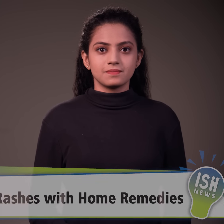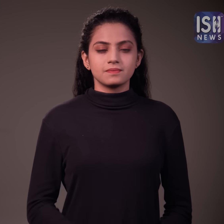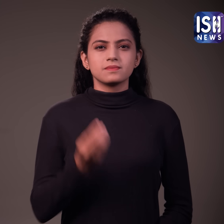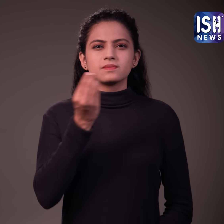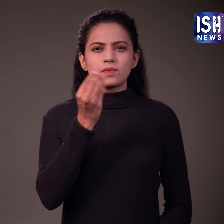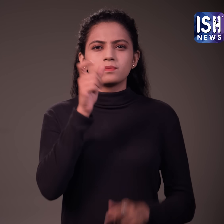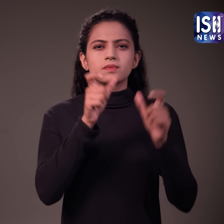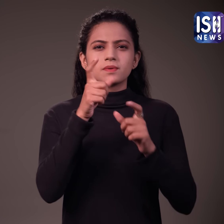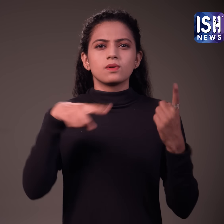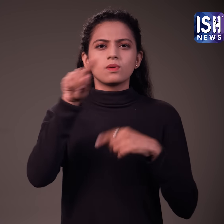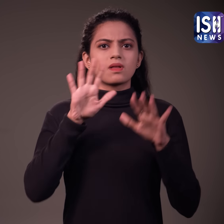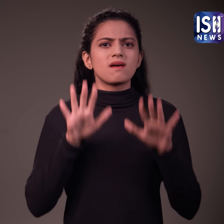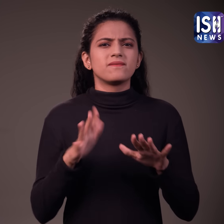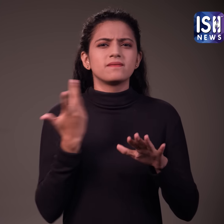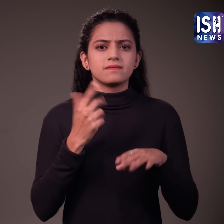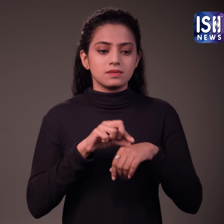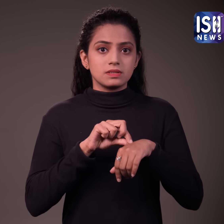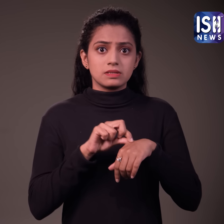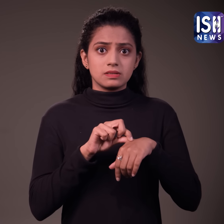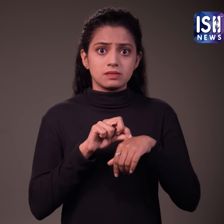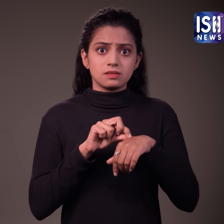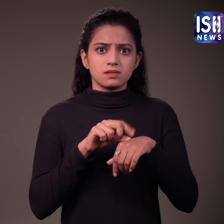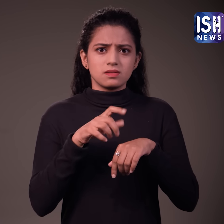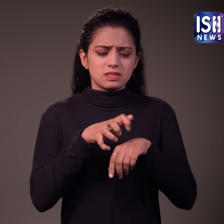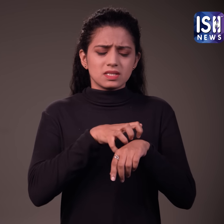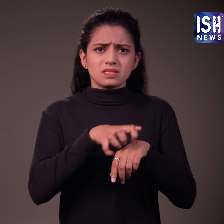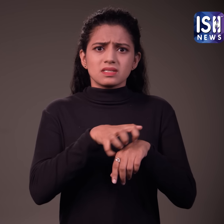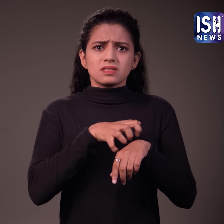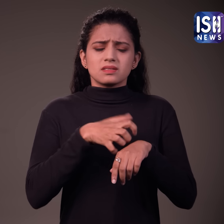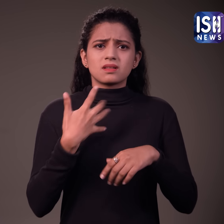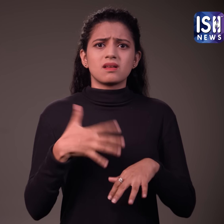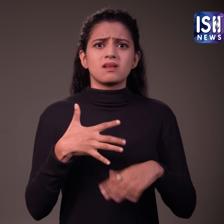कई लोगों के पूरे शरीर पर खुजली वाले दाने हो जाते हैं